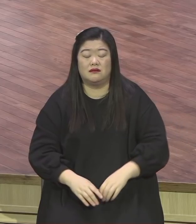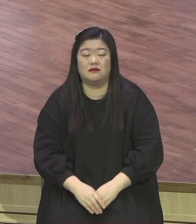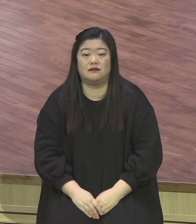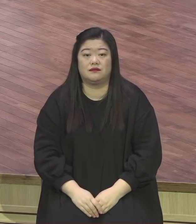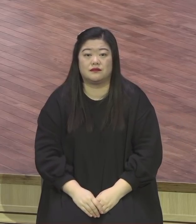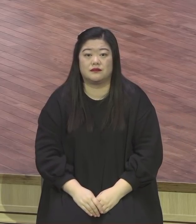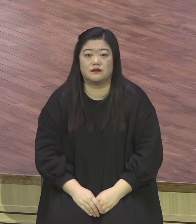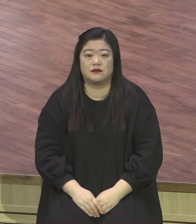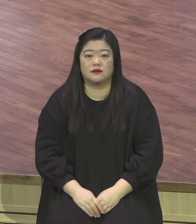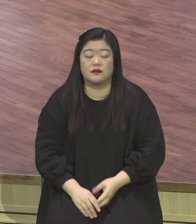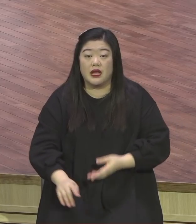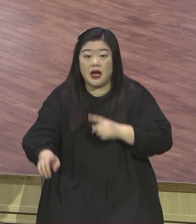집중하지 못하도록